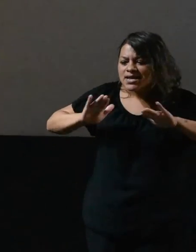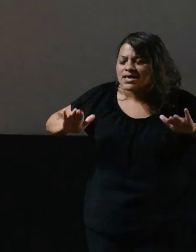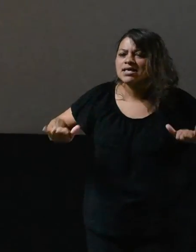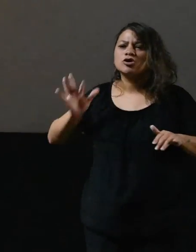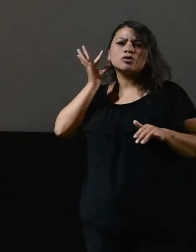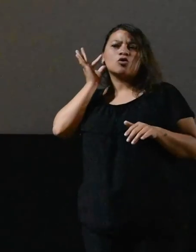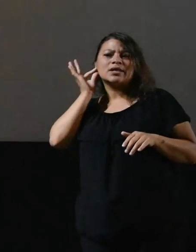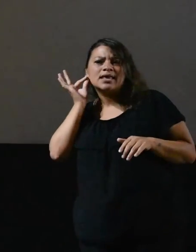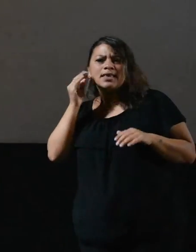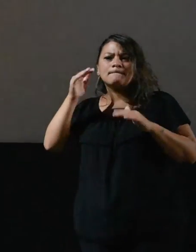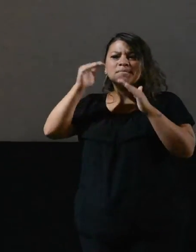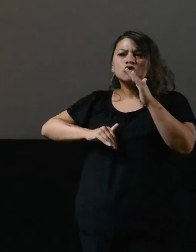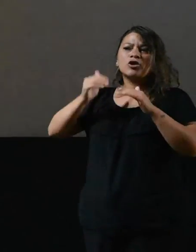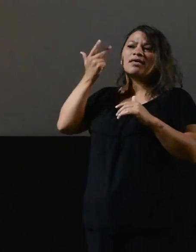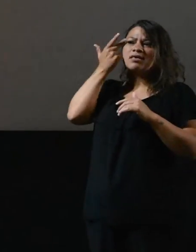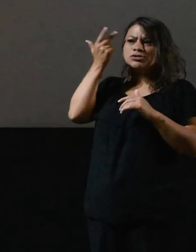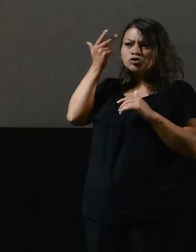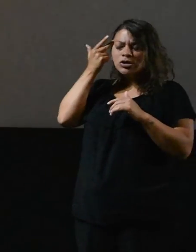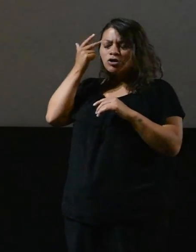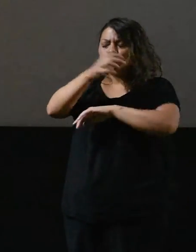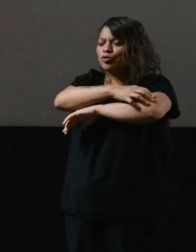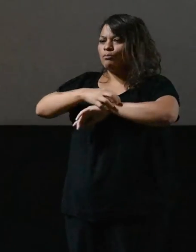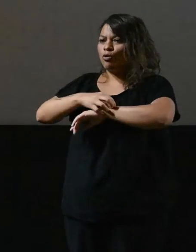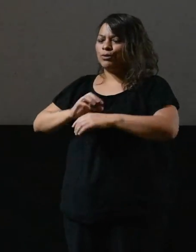de las niñas menores de 18 años son pobres.